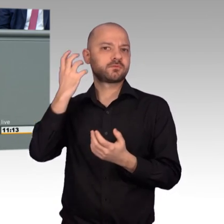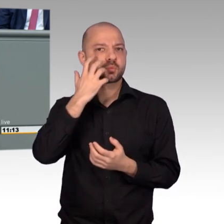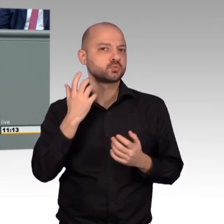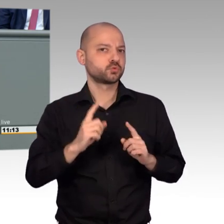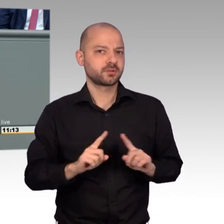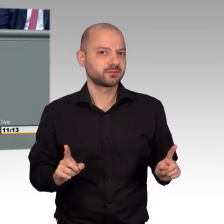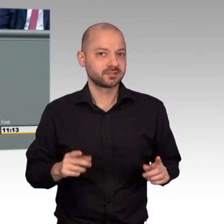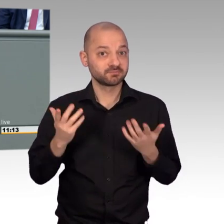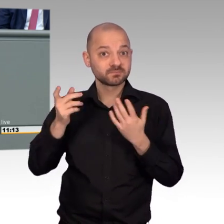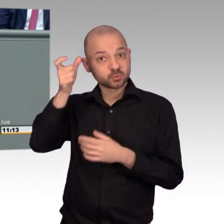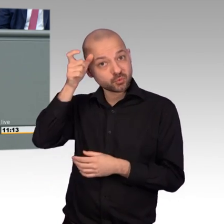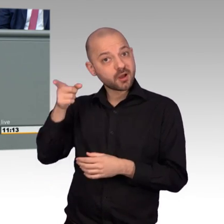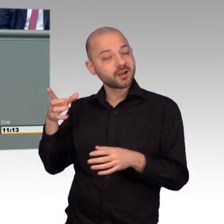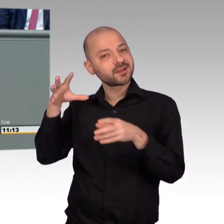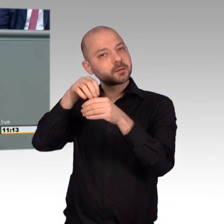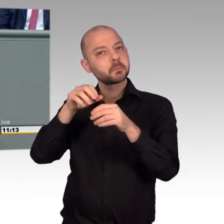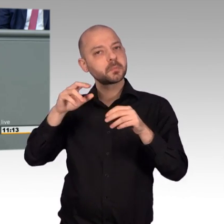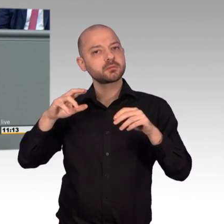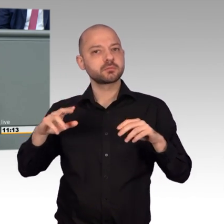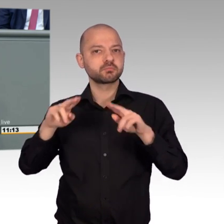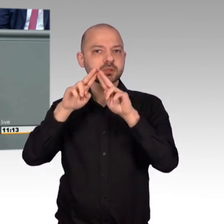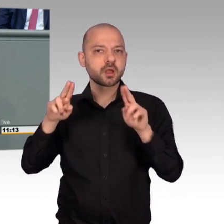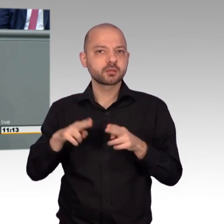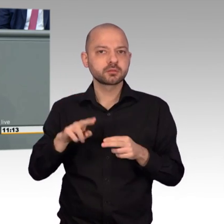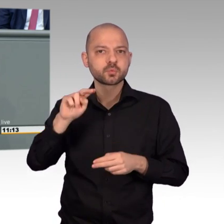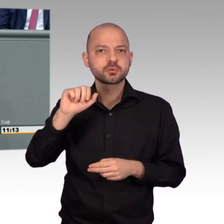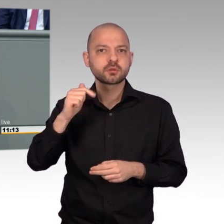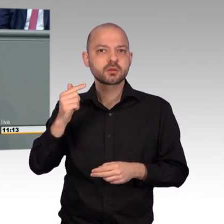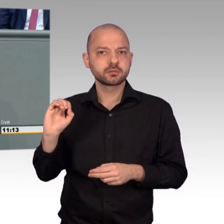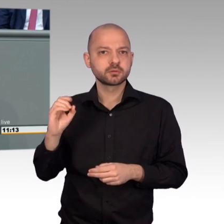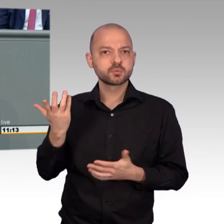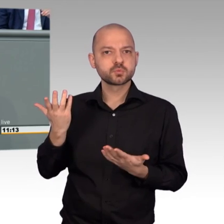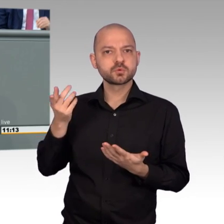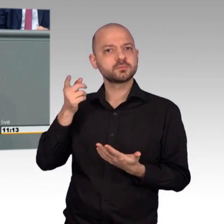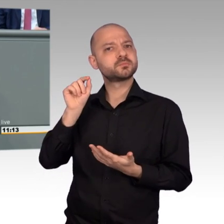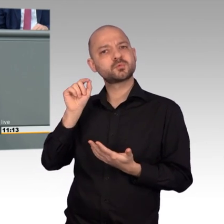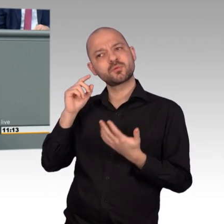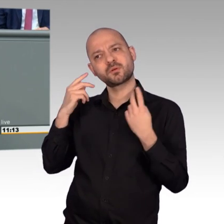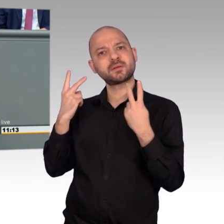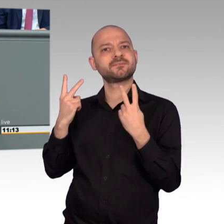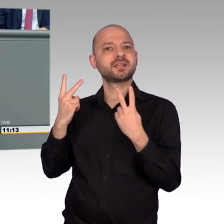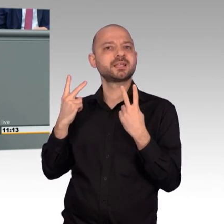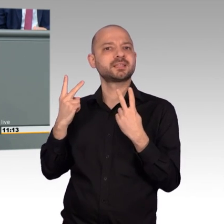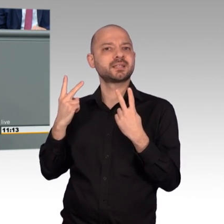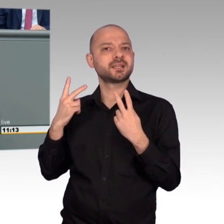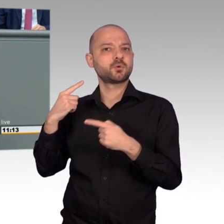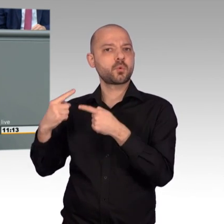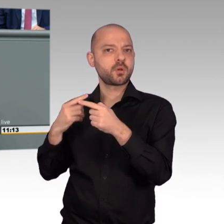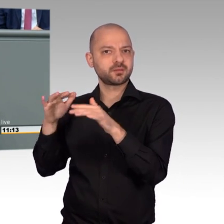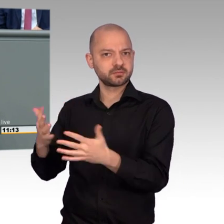Türkei ist für uns NATO-Partner. Die Türkei ist in einer geostrategisch entscheidenden Rolle und Situation.